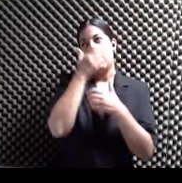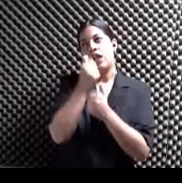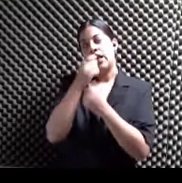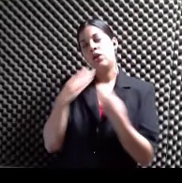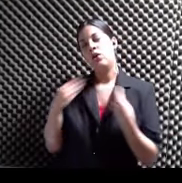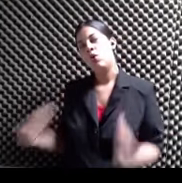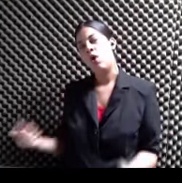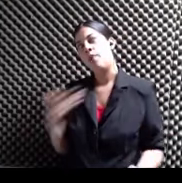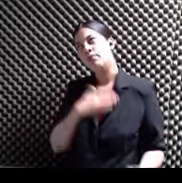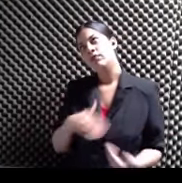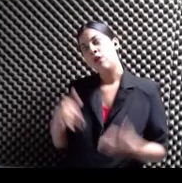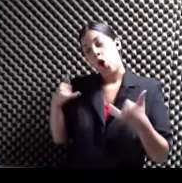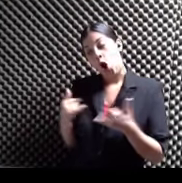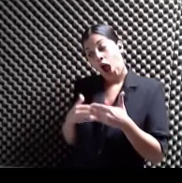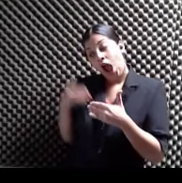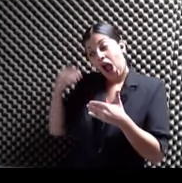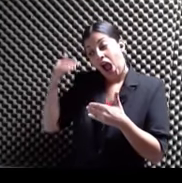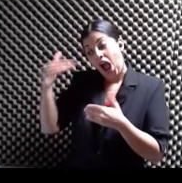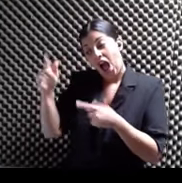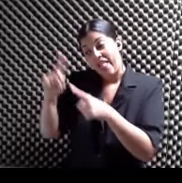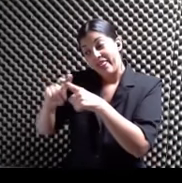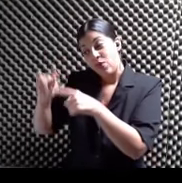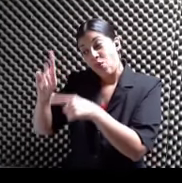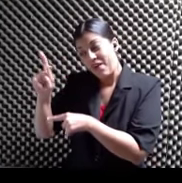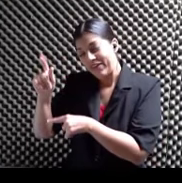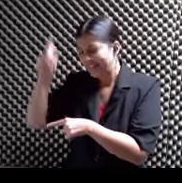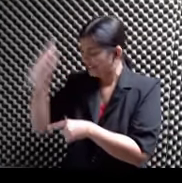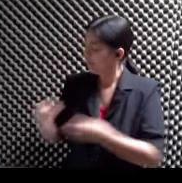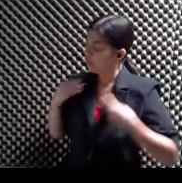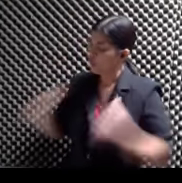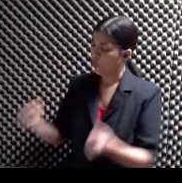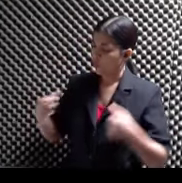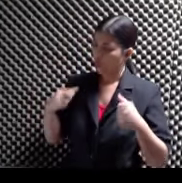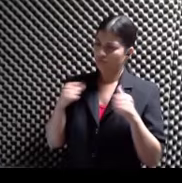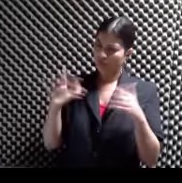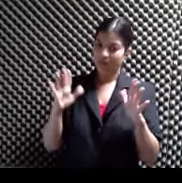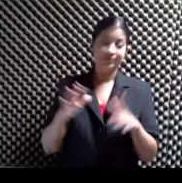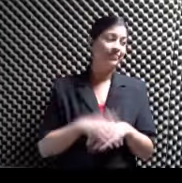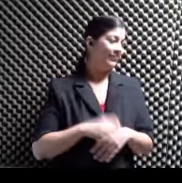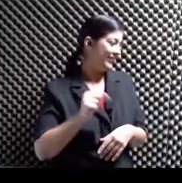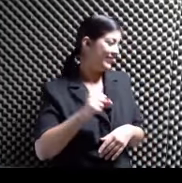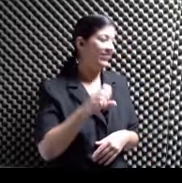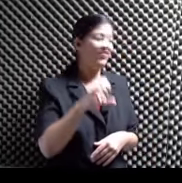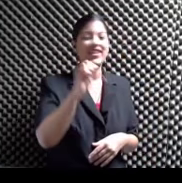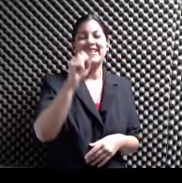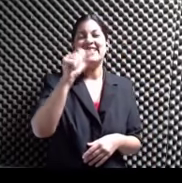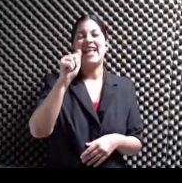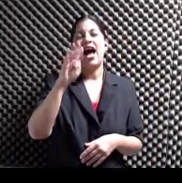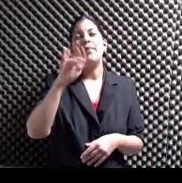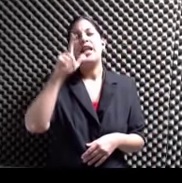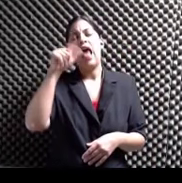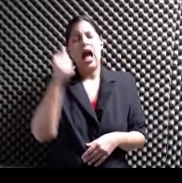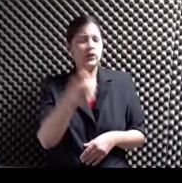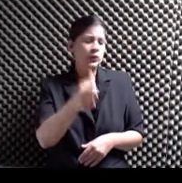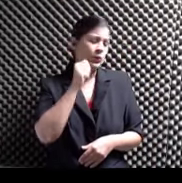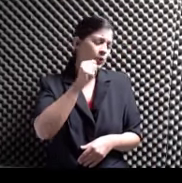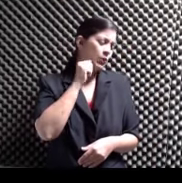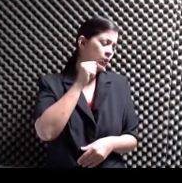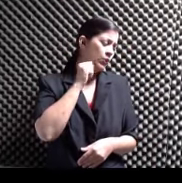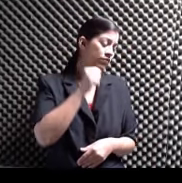al jueves Eso te tiene que ir De aquí al jueves Tomando muchas sabilas Para curarte Y jengibre Y limón Y